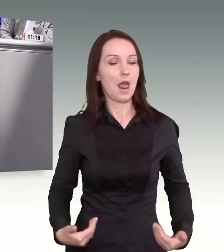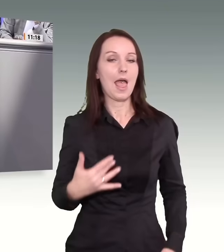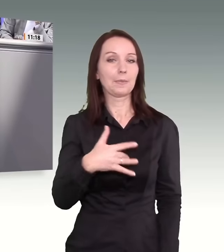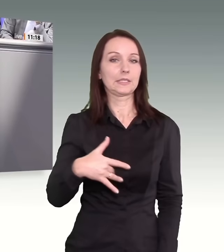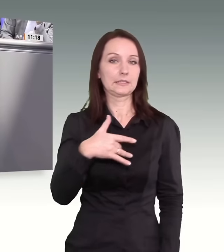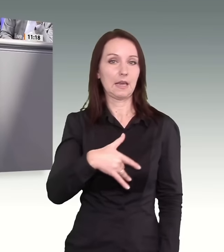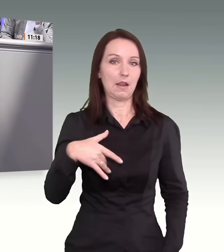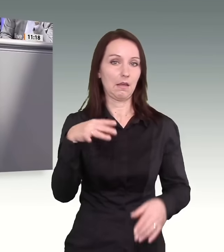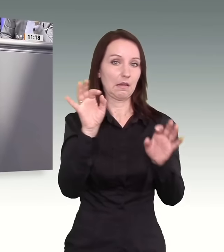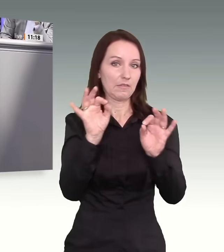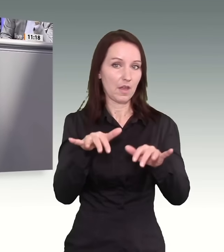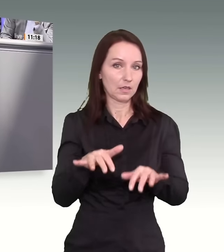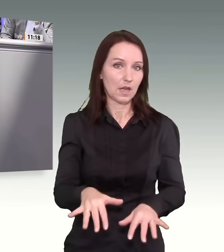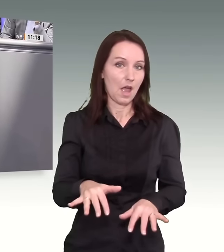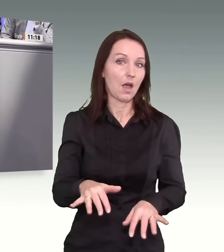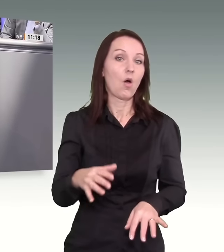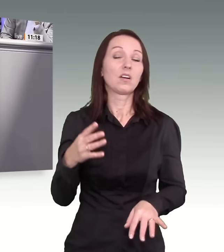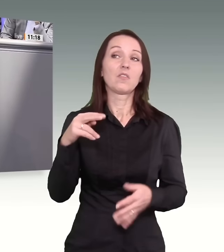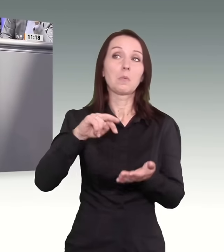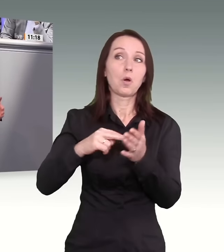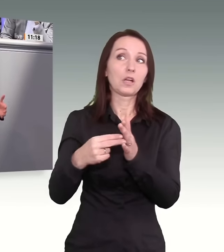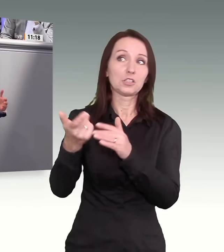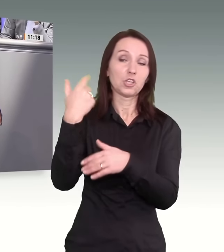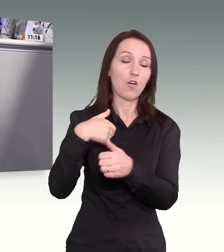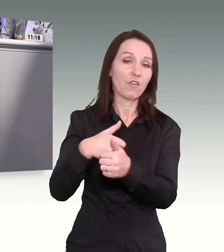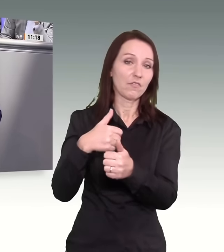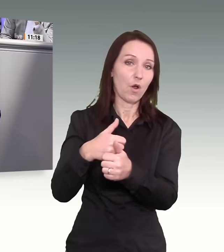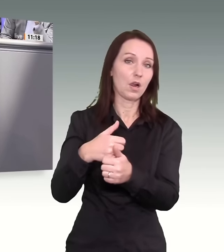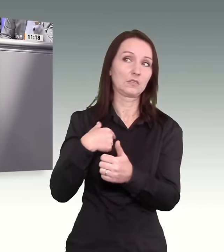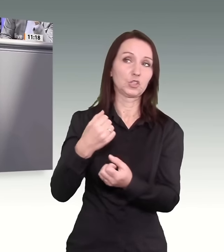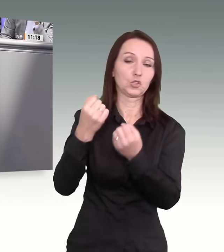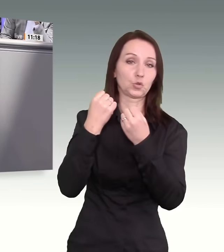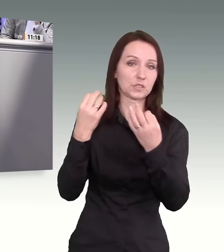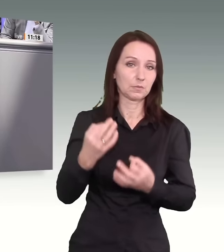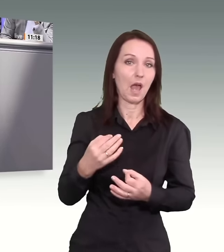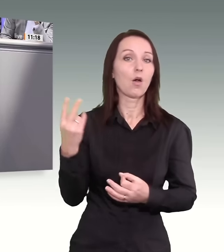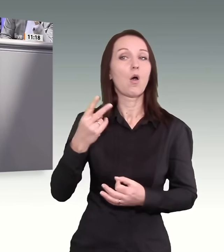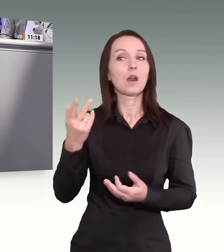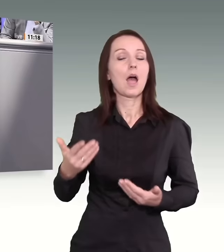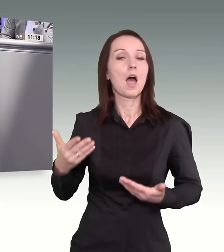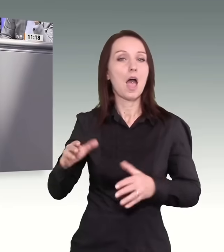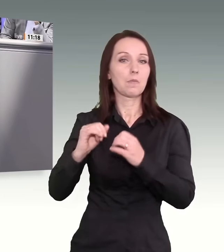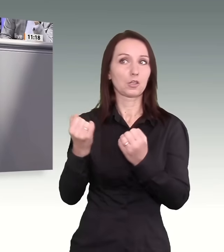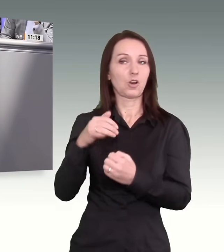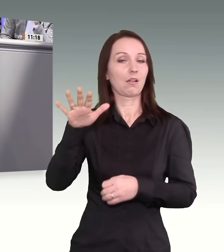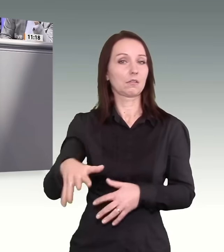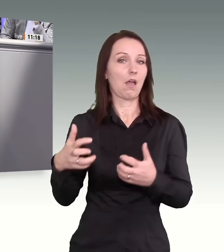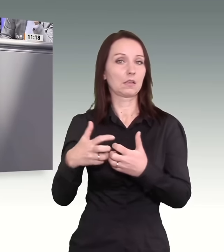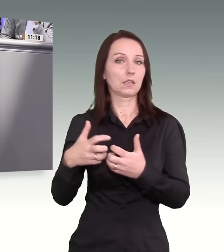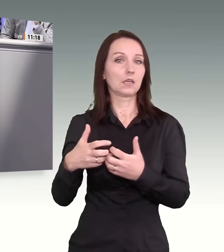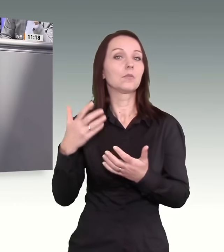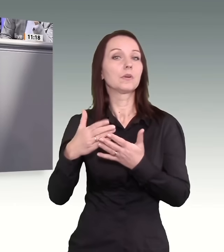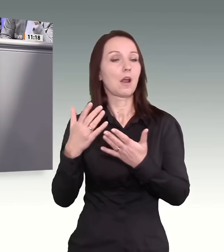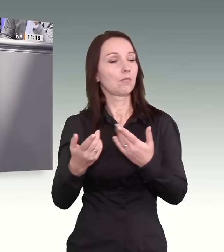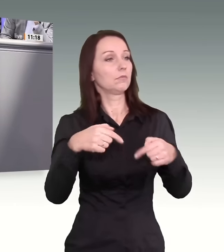sind, Schutz suchen, aufgrund von politischer Verfolgung oder aufgrund dessen, dass in ihren Heimatstaaten Krieg herrscht. Und wenn wir dann